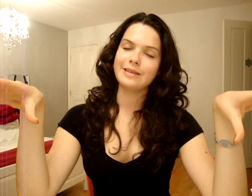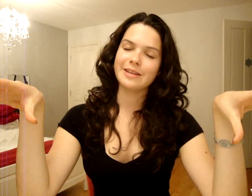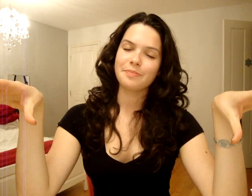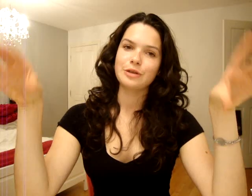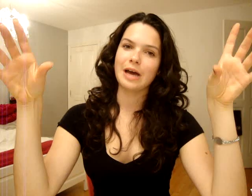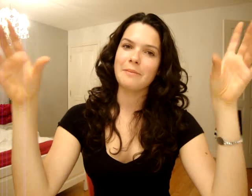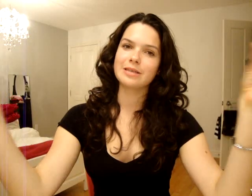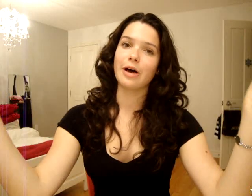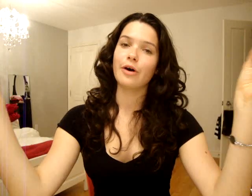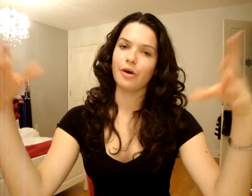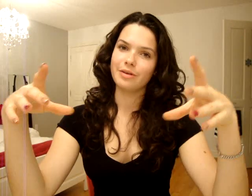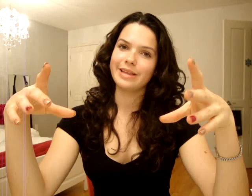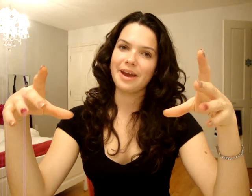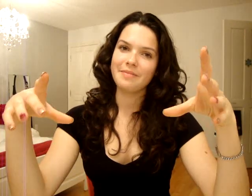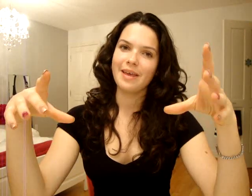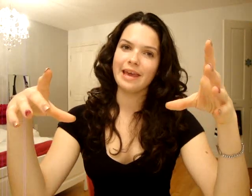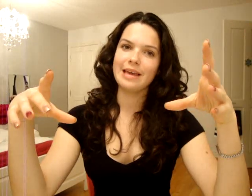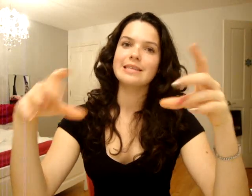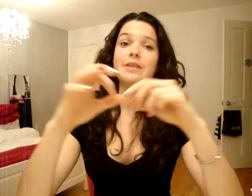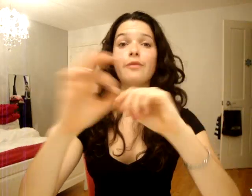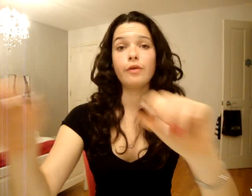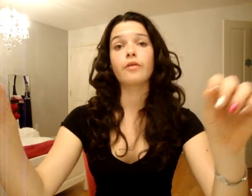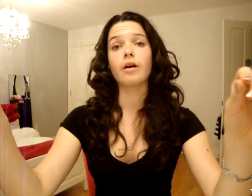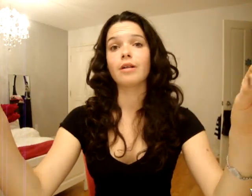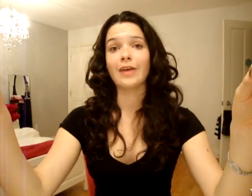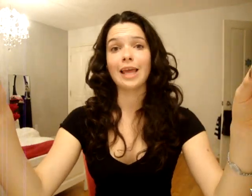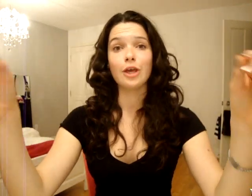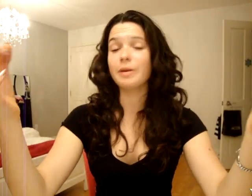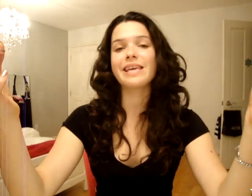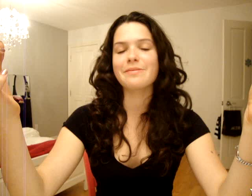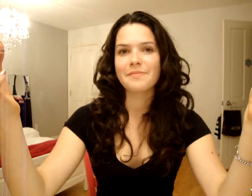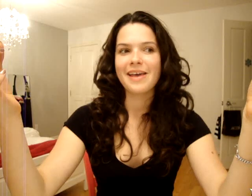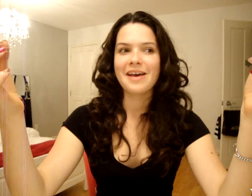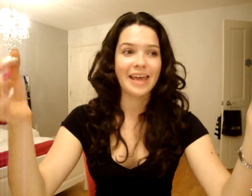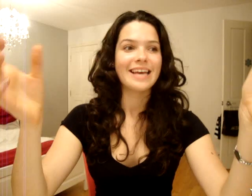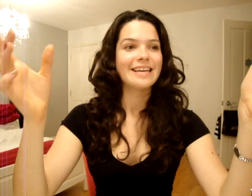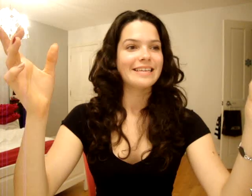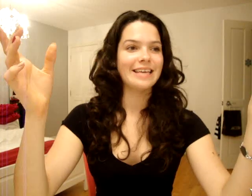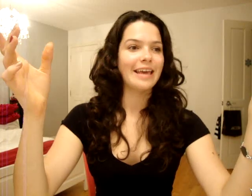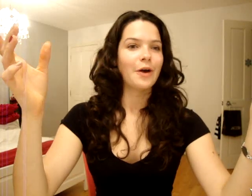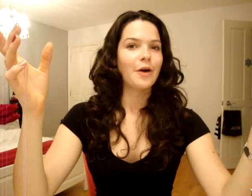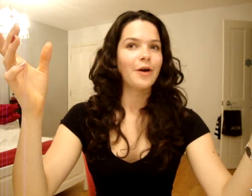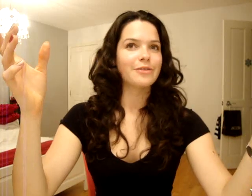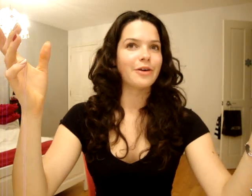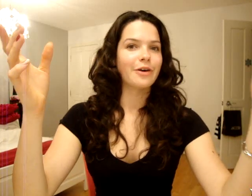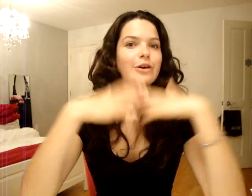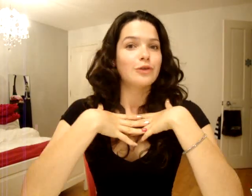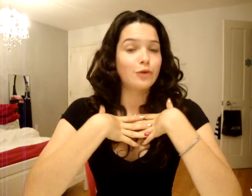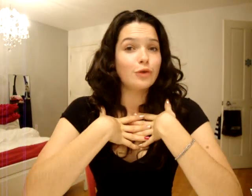site se ramasse dans un terrain. Et c'est free for all. Fait que, il n pas d'équipe. Fait que,'est genre, tu